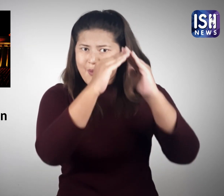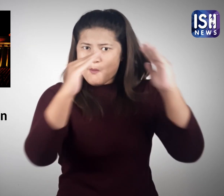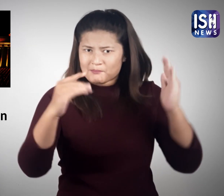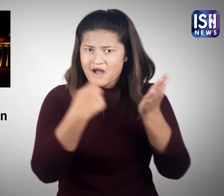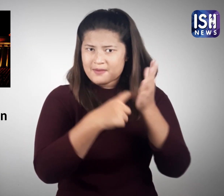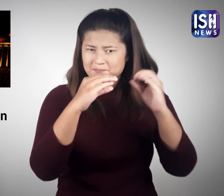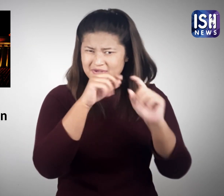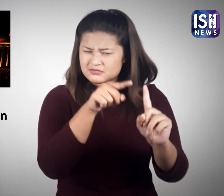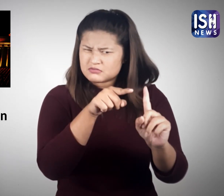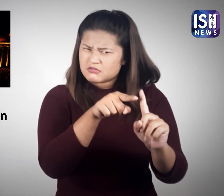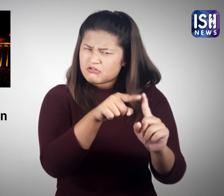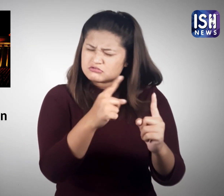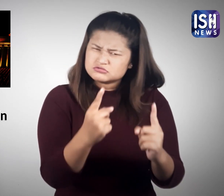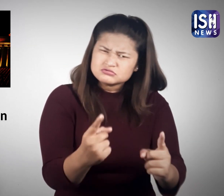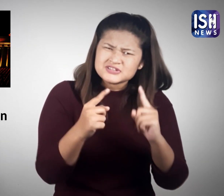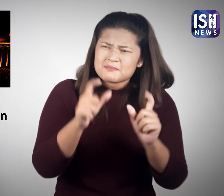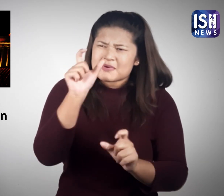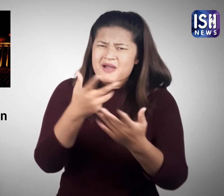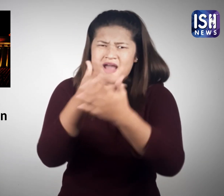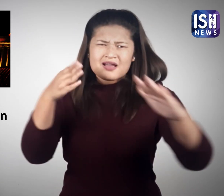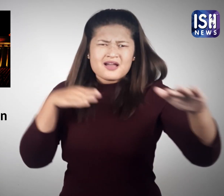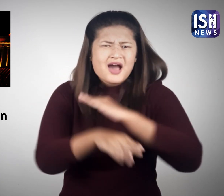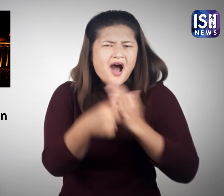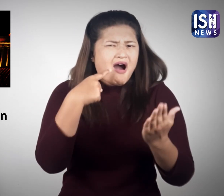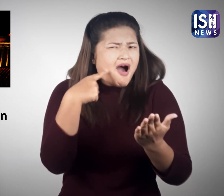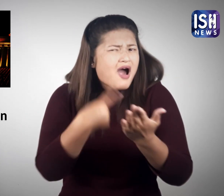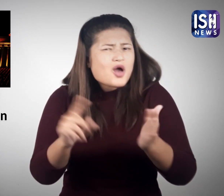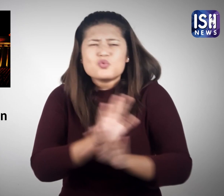क्यूंकि राष्ट्रपती भवन एक बहुत ही हाई प्रोफाल शेत्र है।